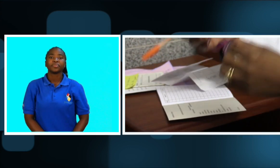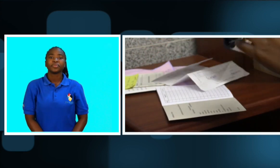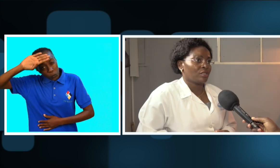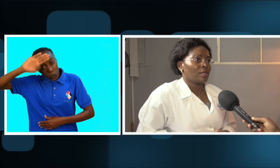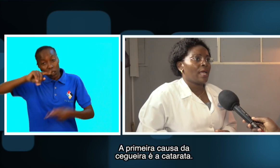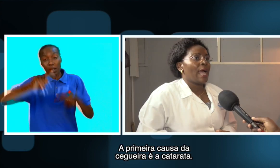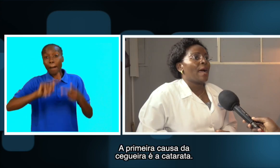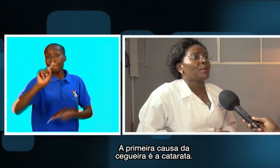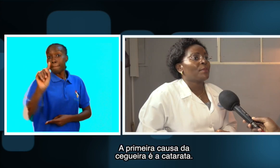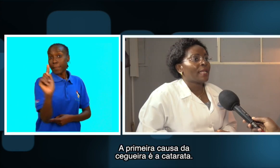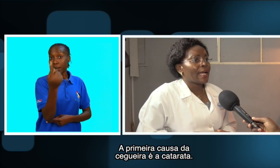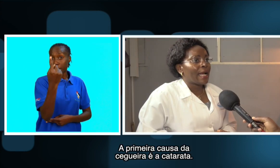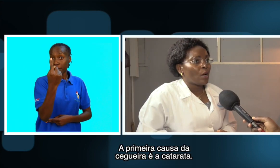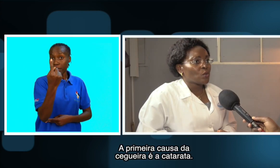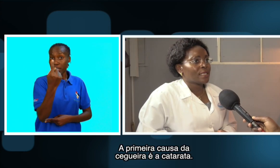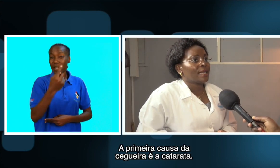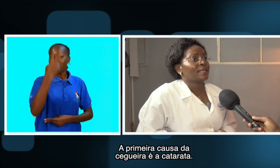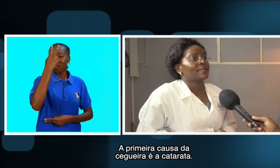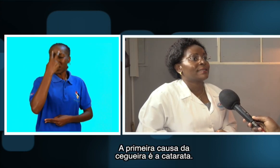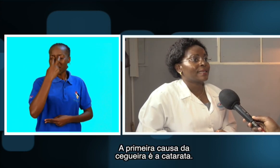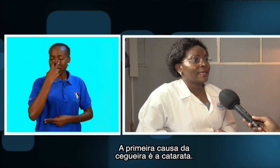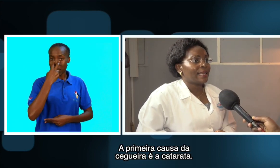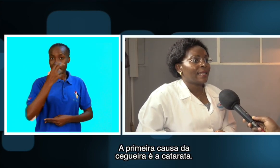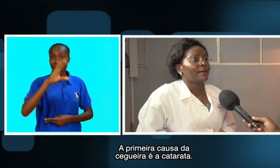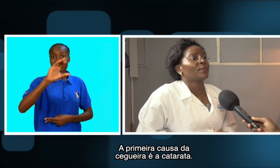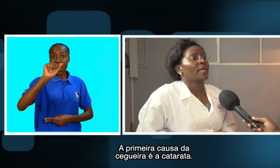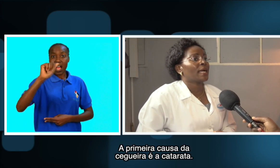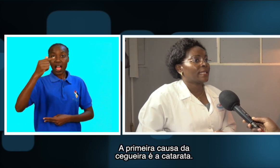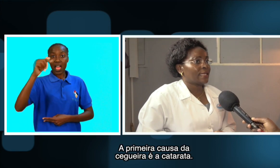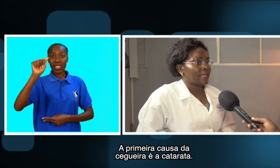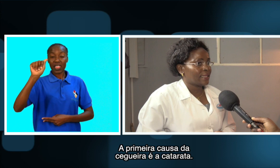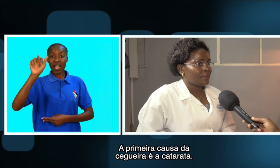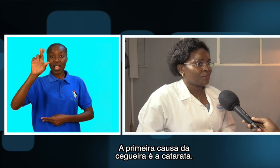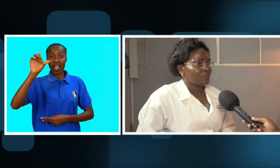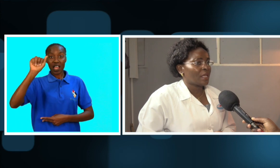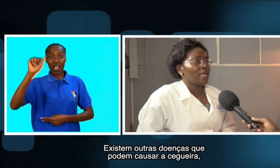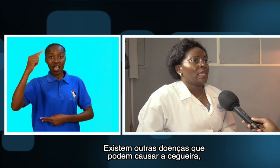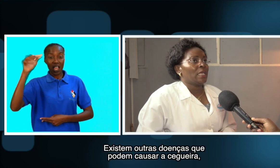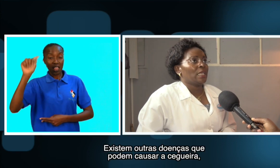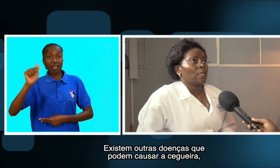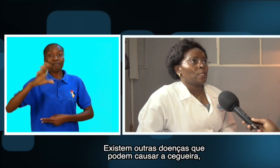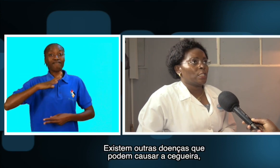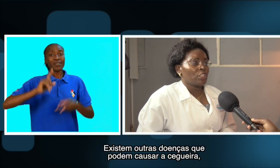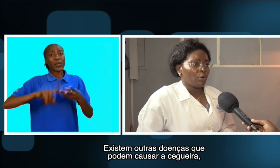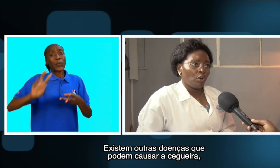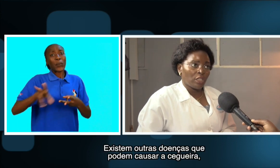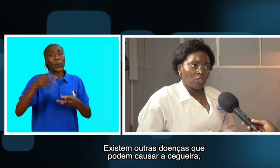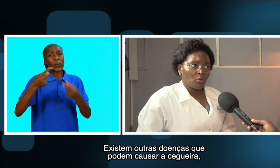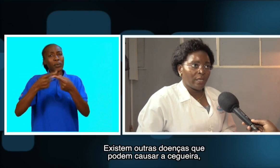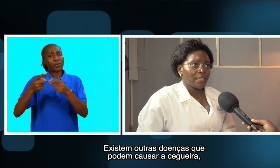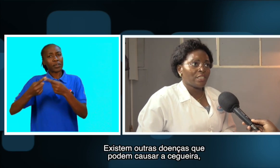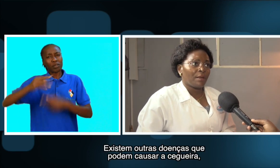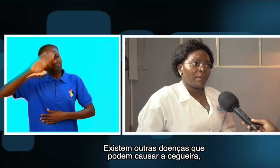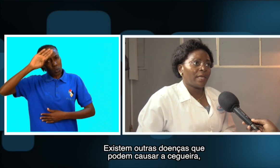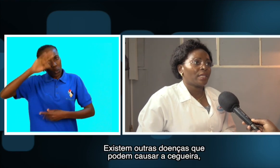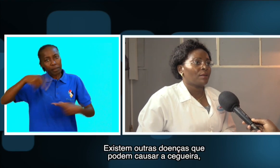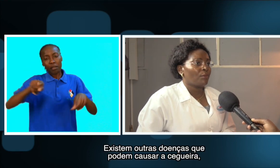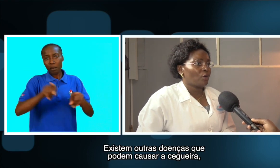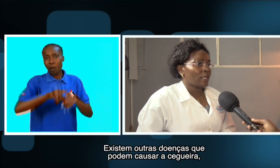A primeira causa de cegueira é a catarata. Existem outras doenças também que podem